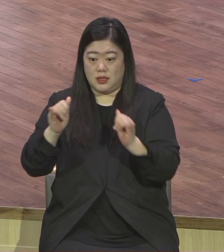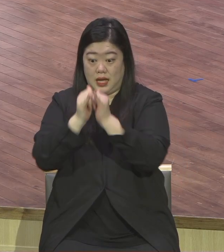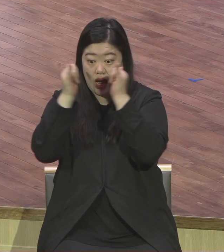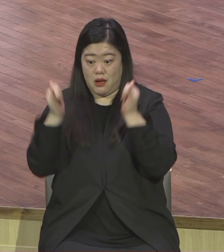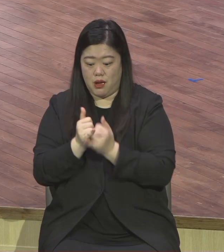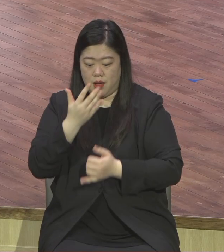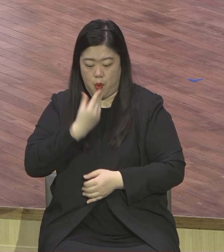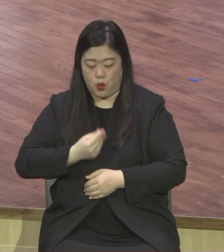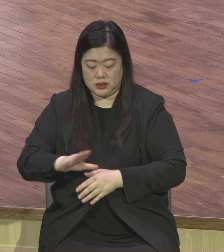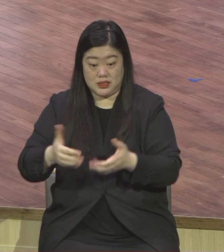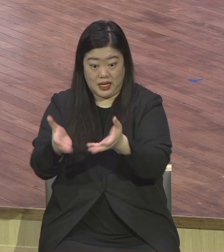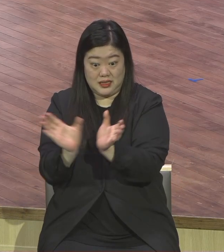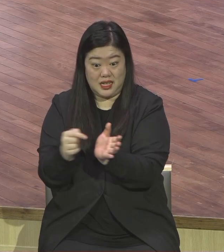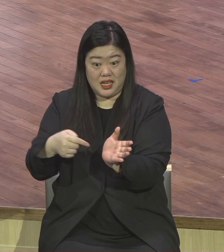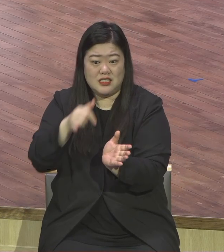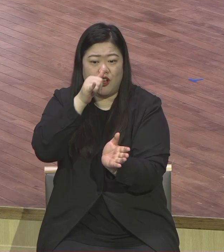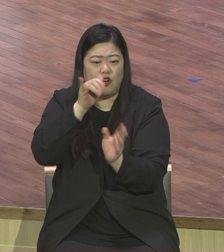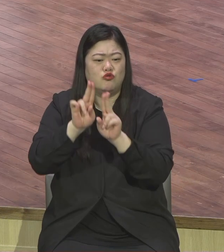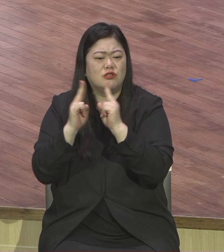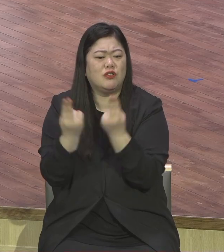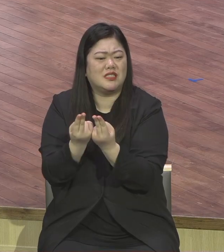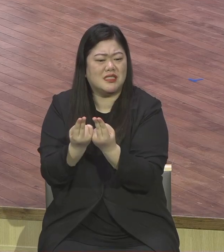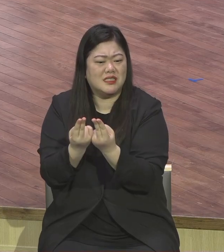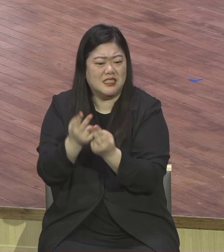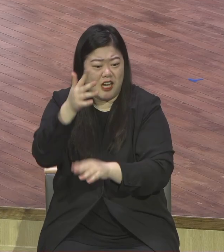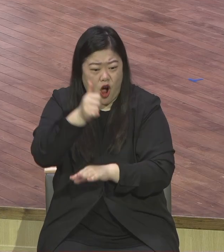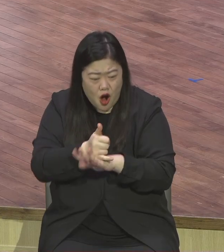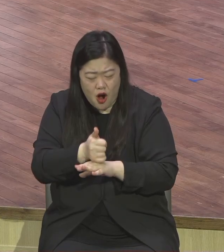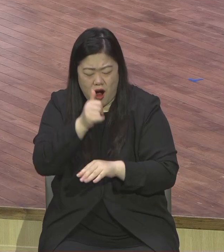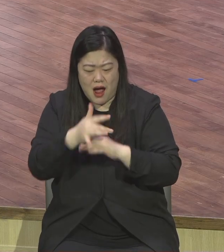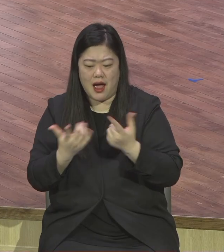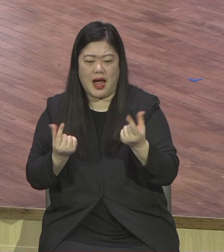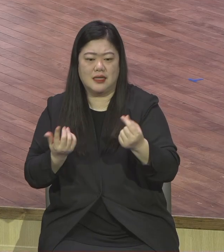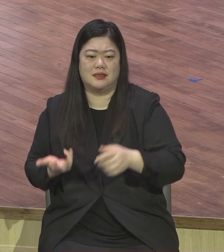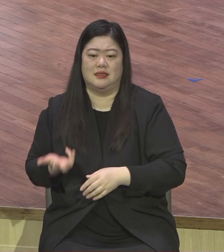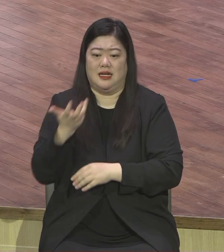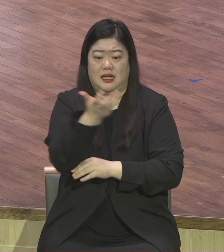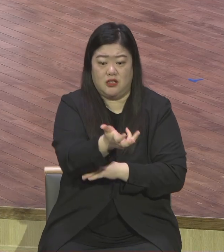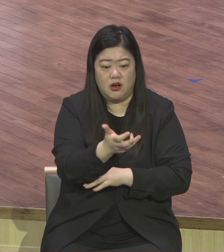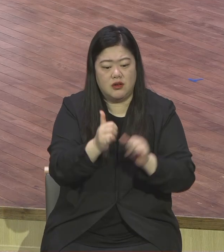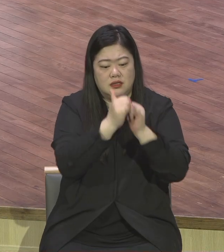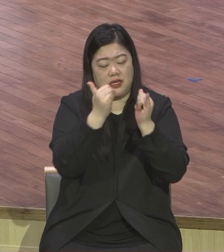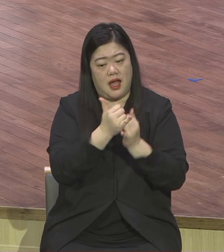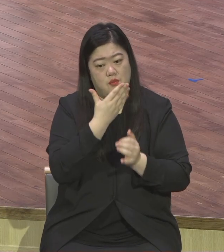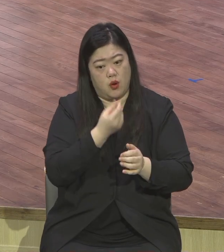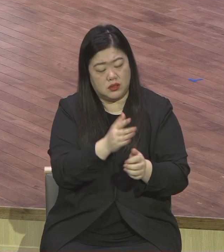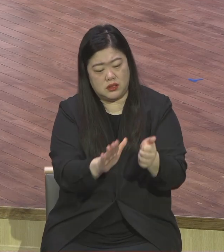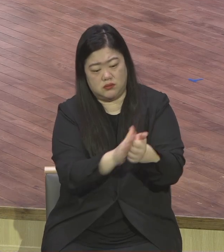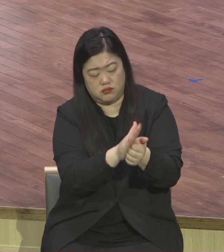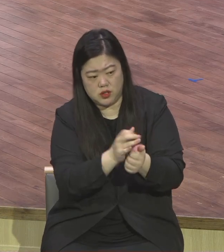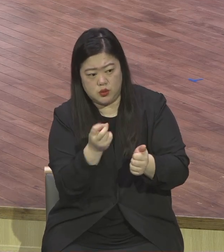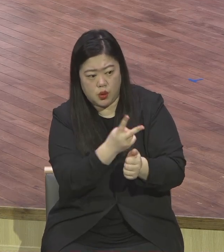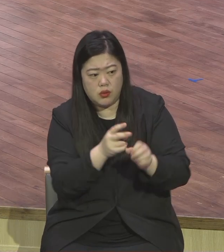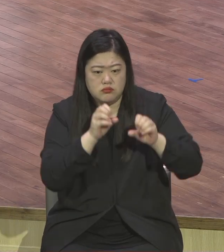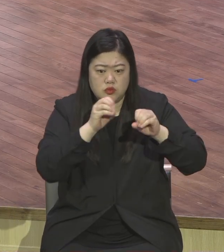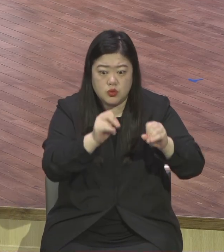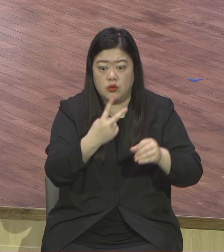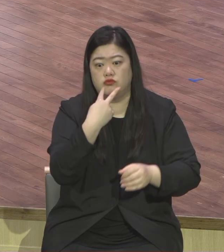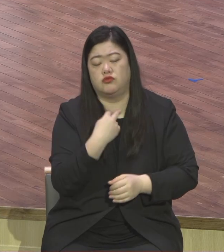크리스도를 증거하고 이 성경적 전도와 성교에 대해서 가르쳐주면 그 나라 다 사귀는 세밀한